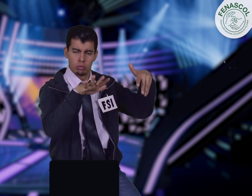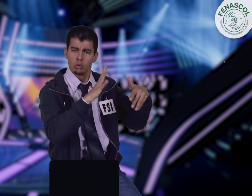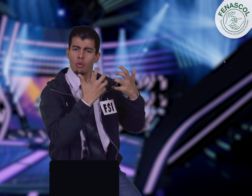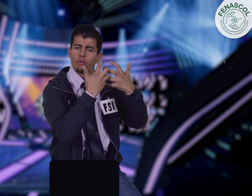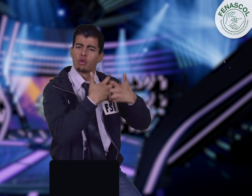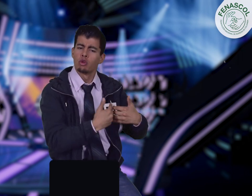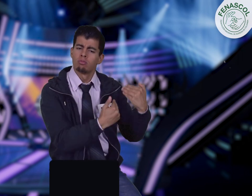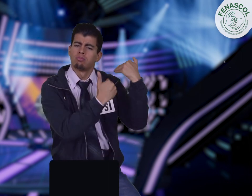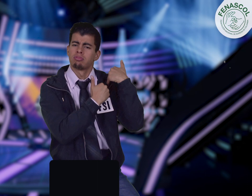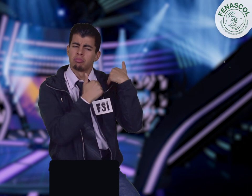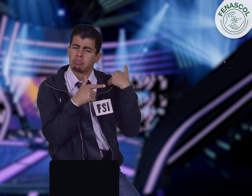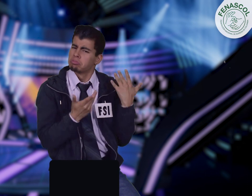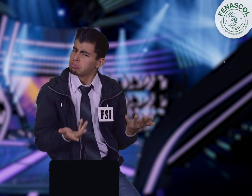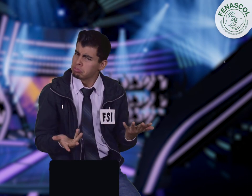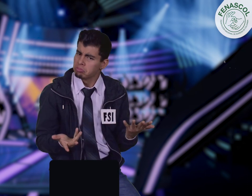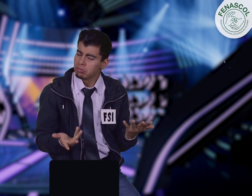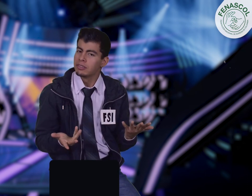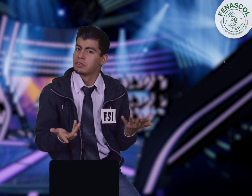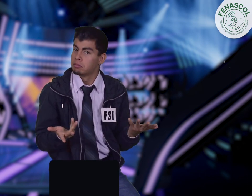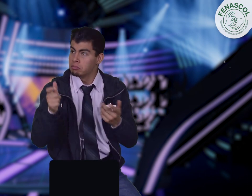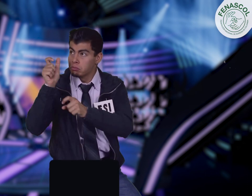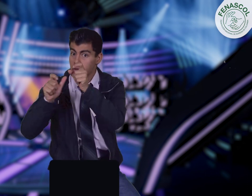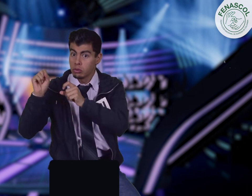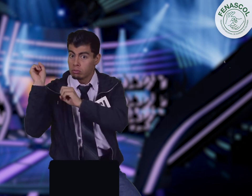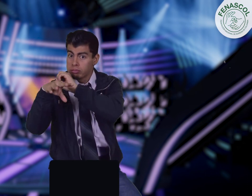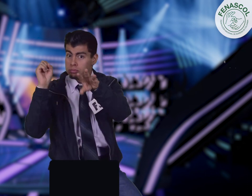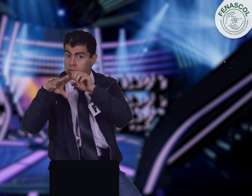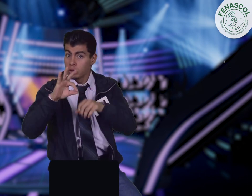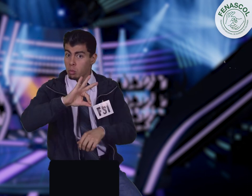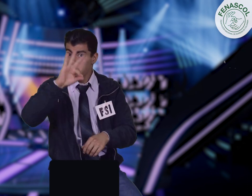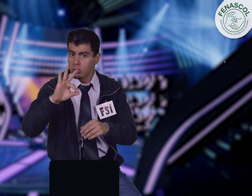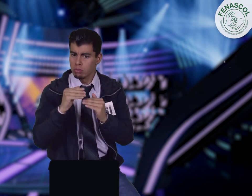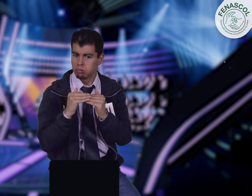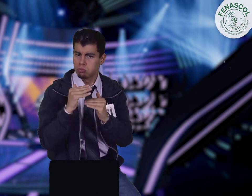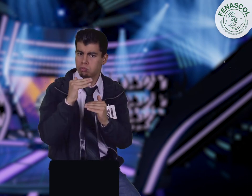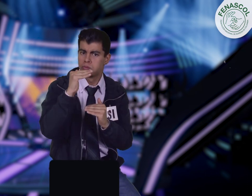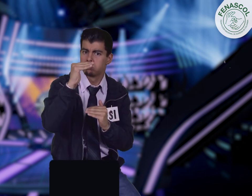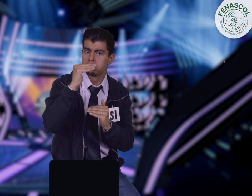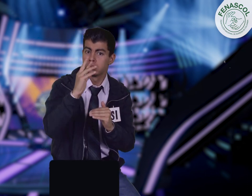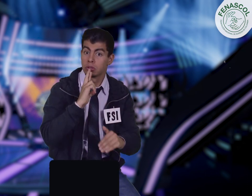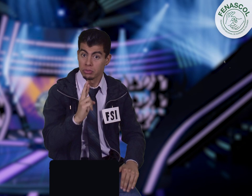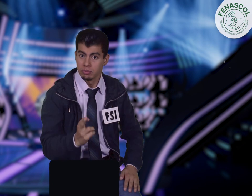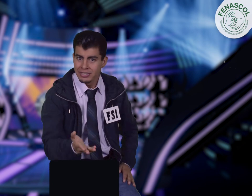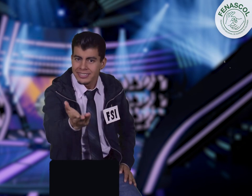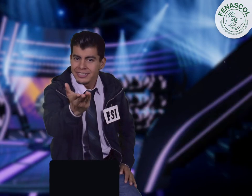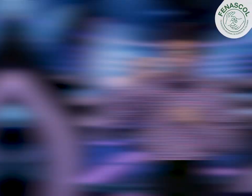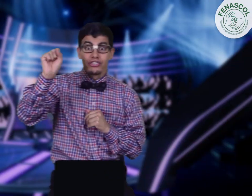Directiva? Veamos qué nos envió el público. ¿Cuál fue la respuesta elegida con mayor porcentaje? Adelante.